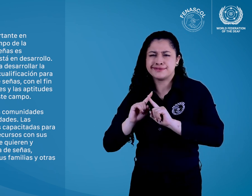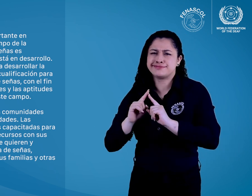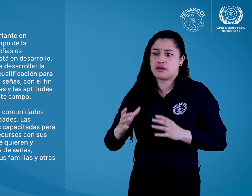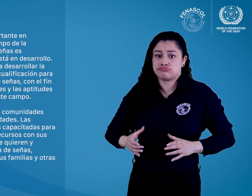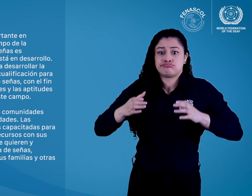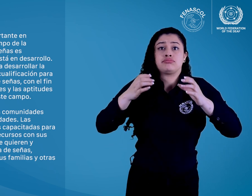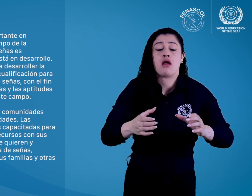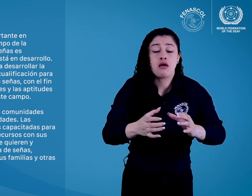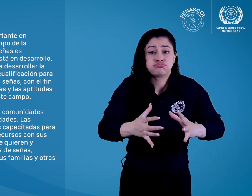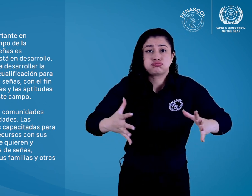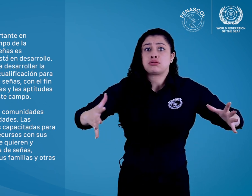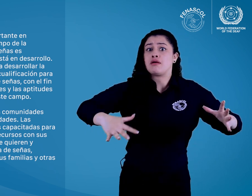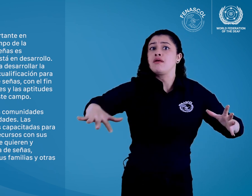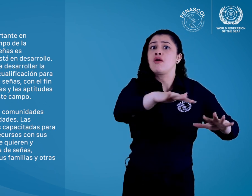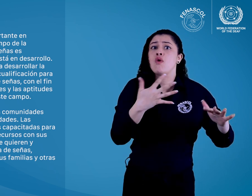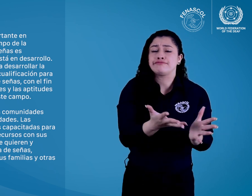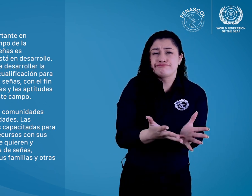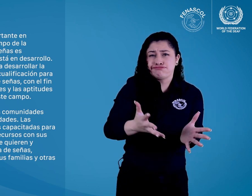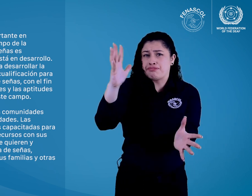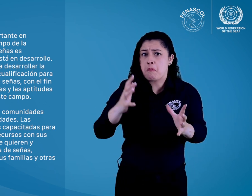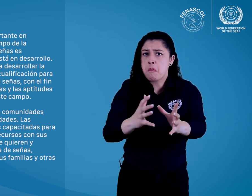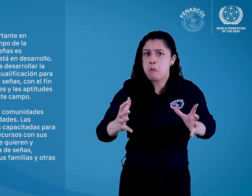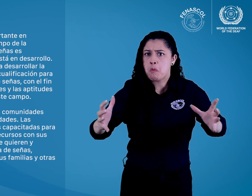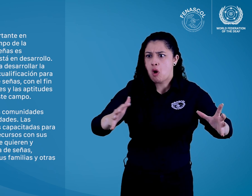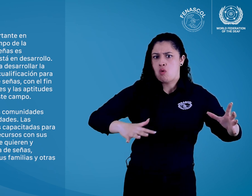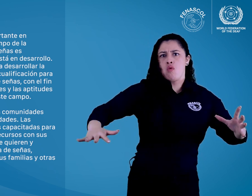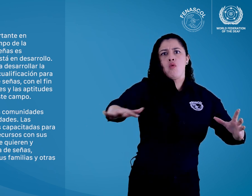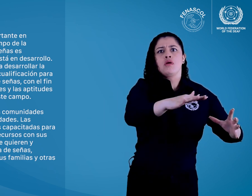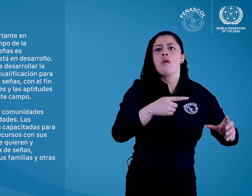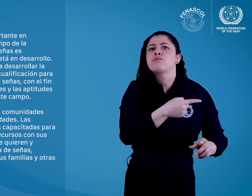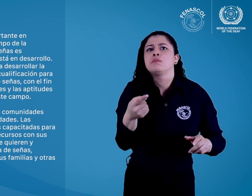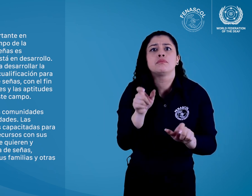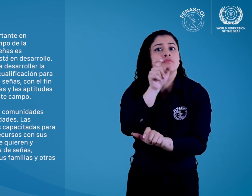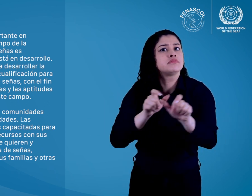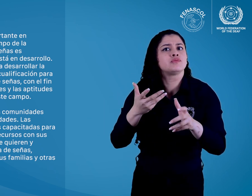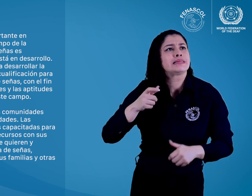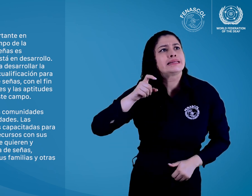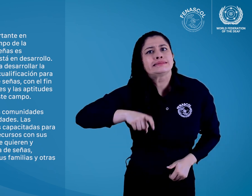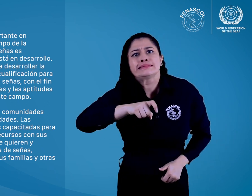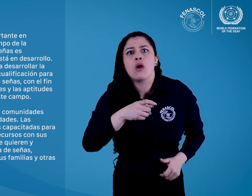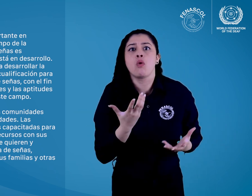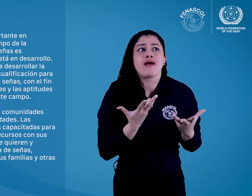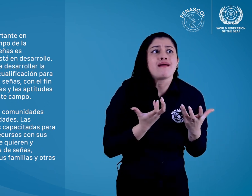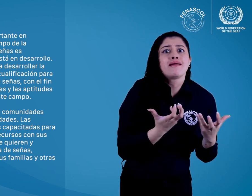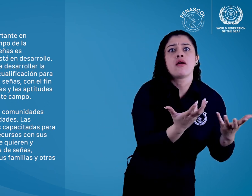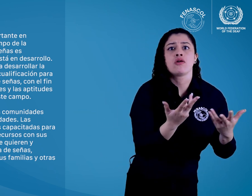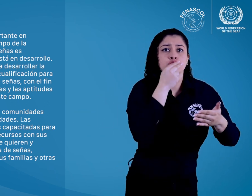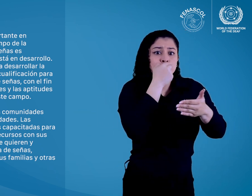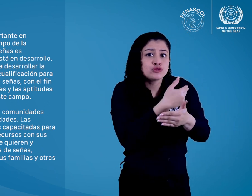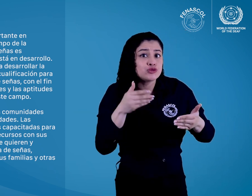Las personas sordas son las más capacitadas para modelar y compartir estos recursos